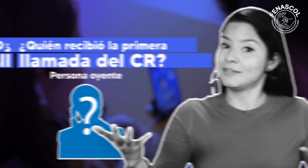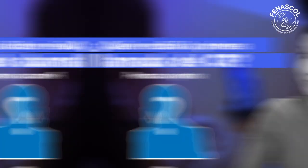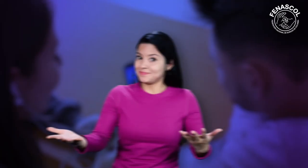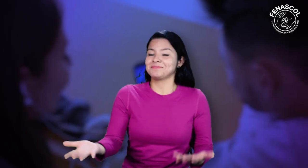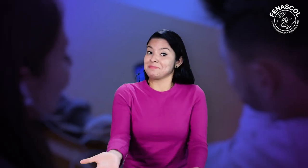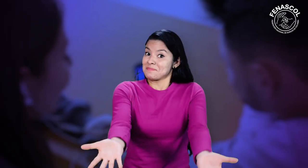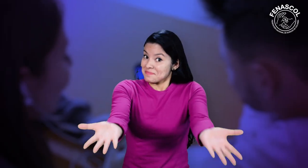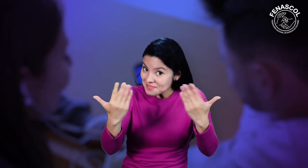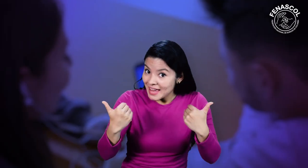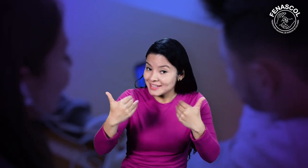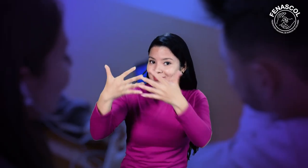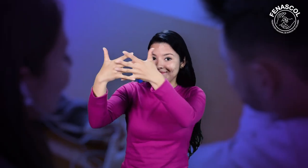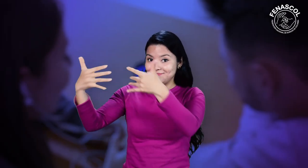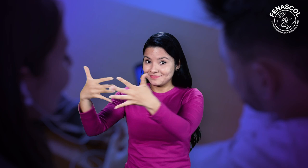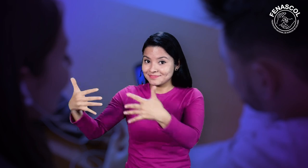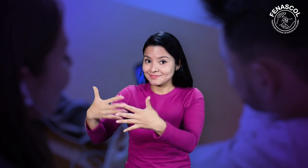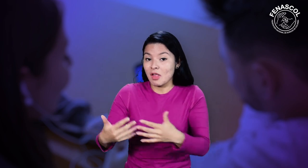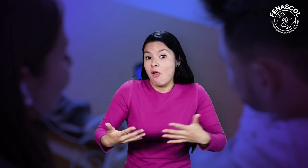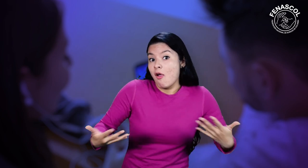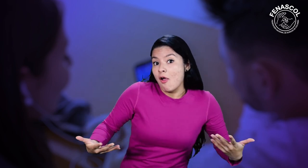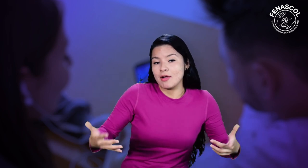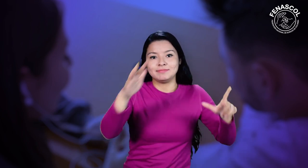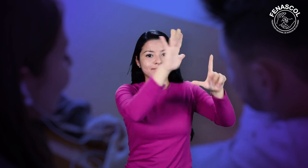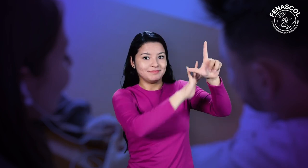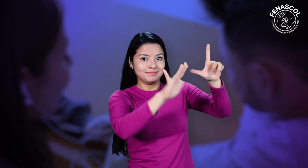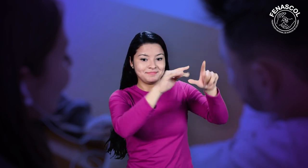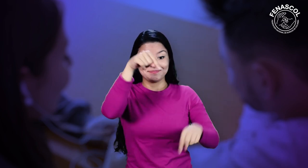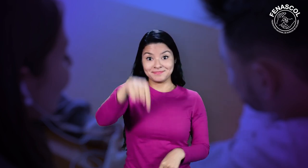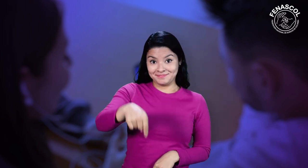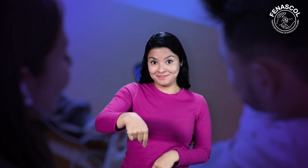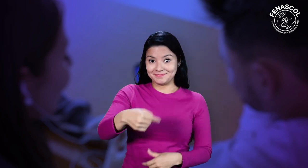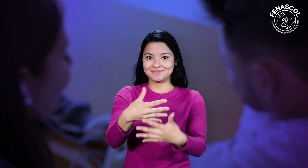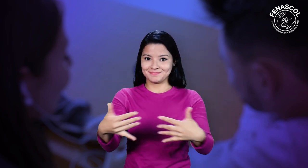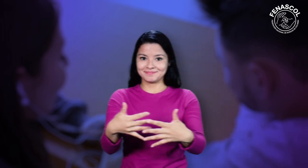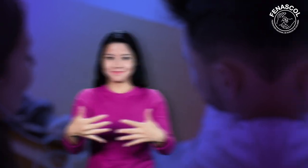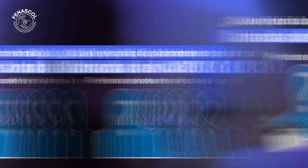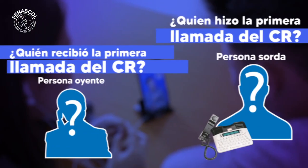¡Anímate! Si sabes la respuesta, puedes dejar tus comentarios a través de un texto o un video.